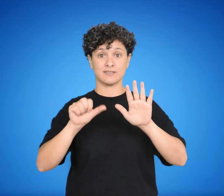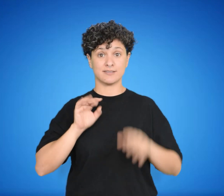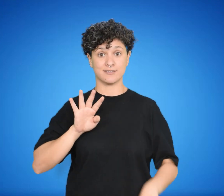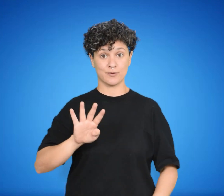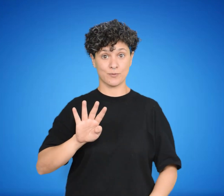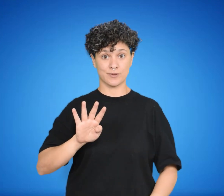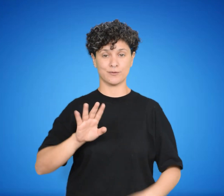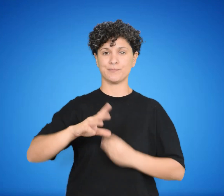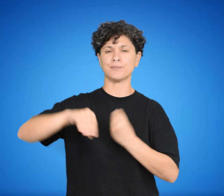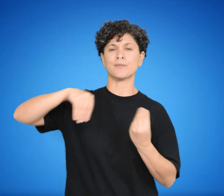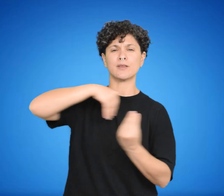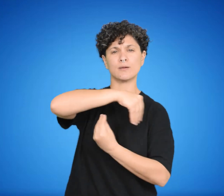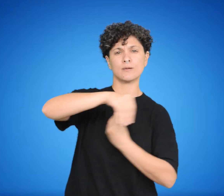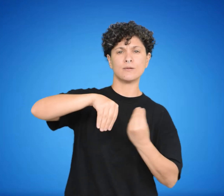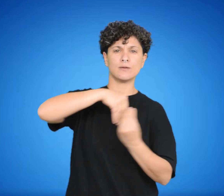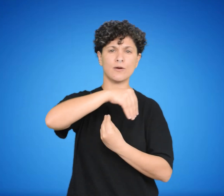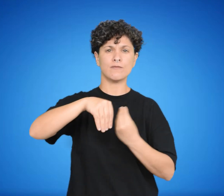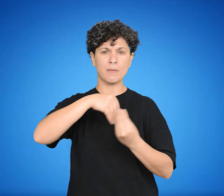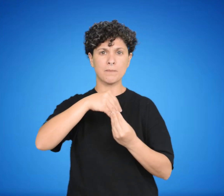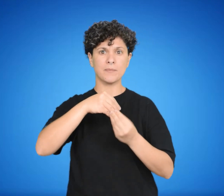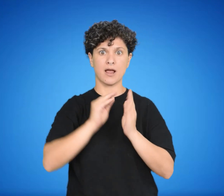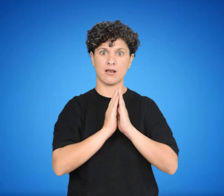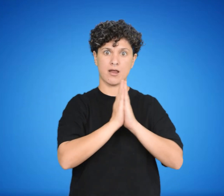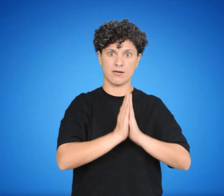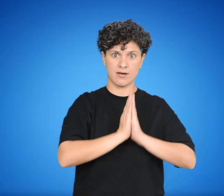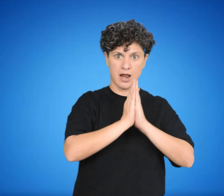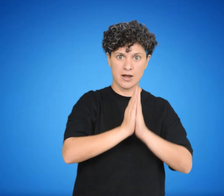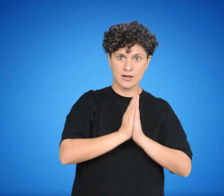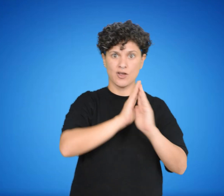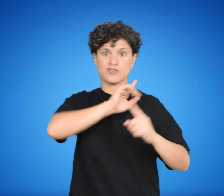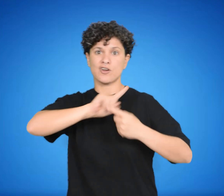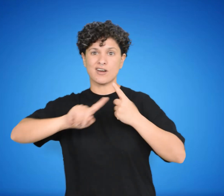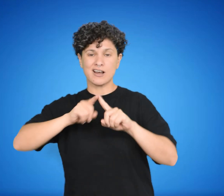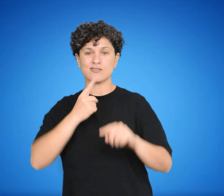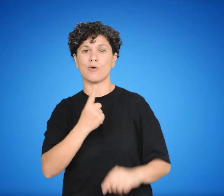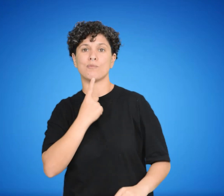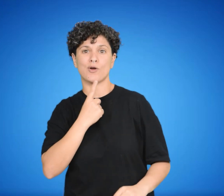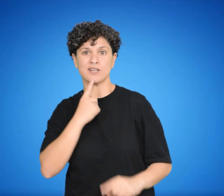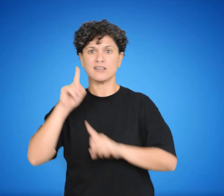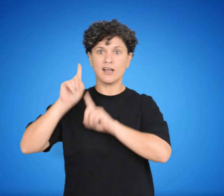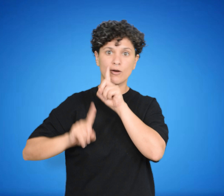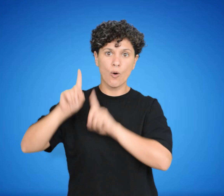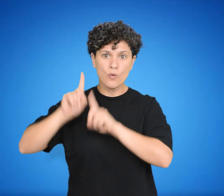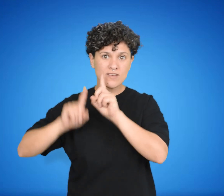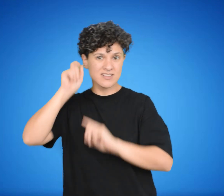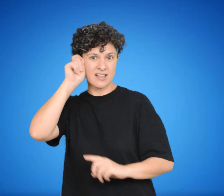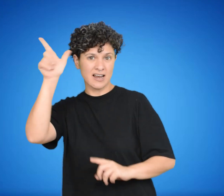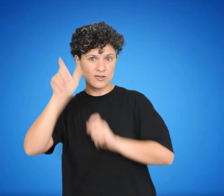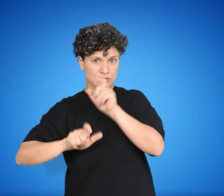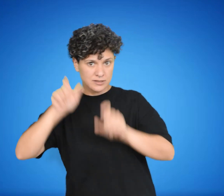1864. Su familia tenía fuerte influencia religiosa y su